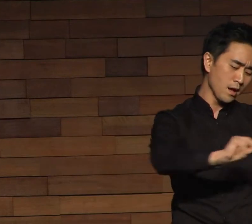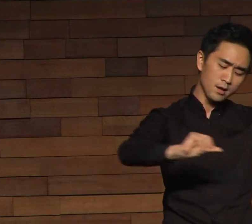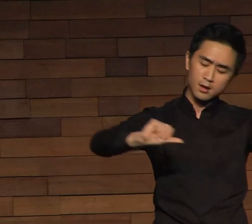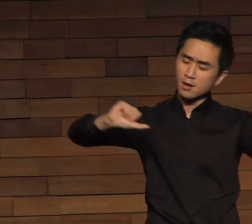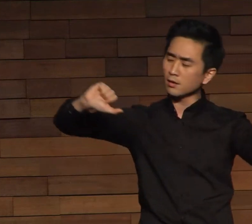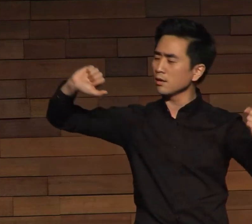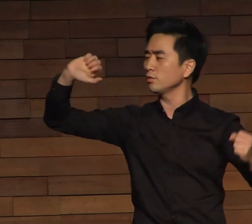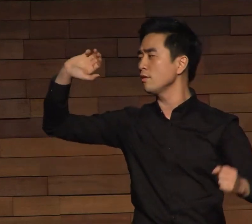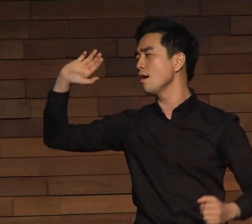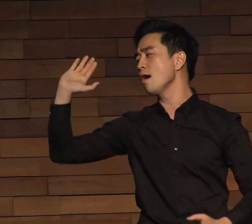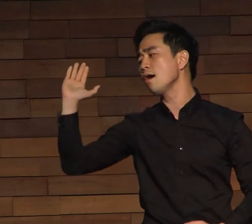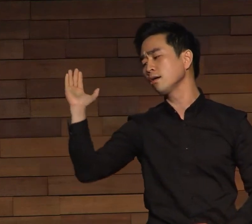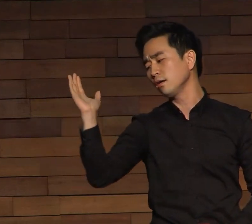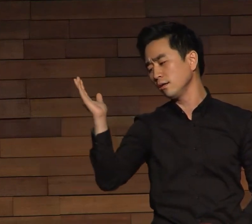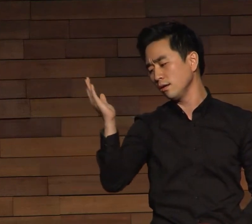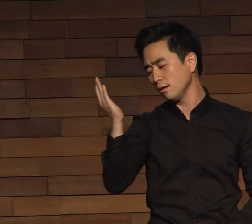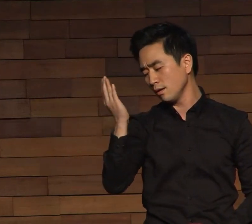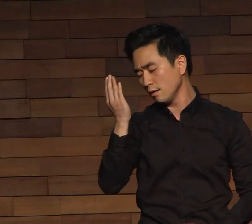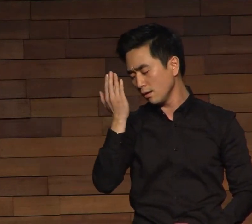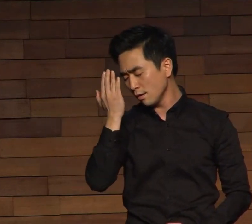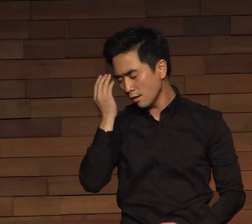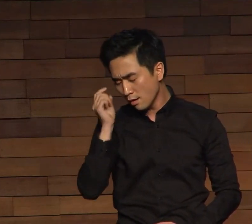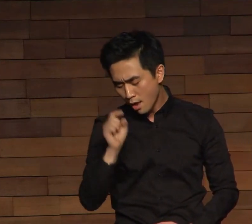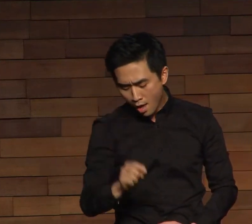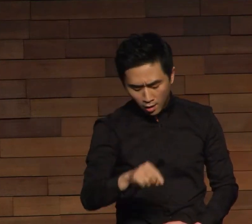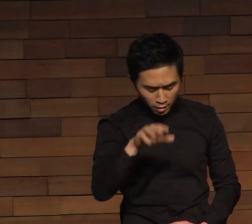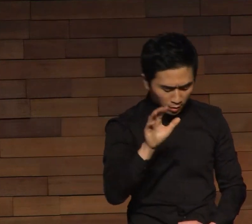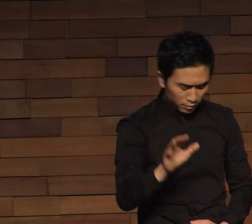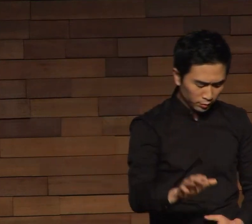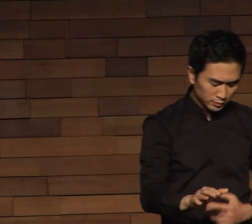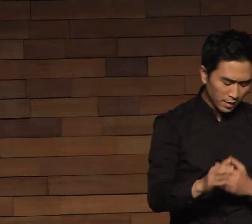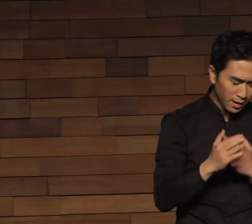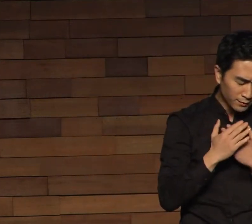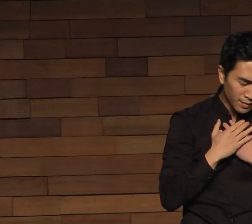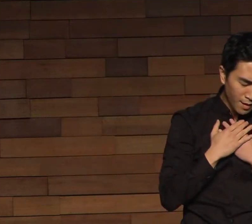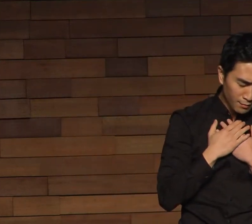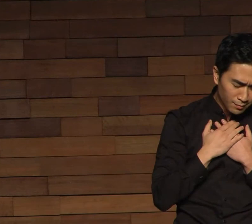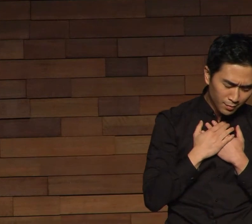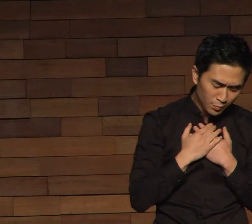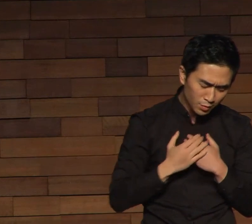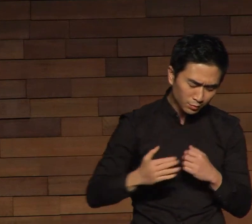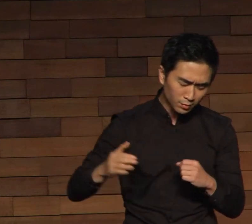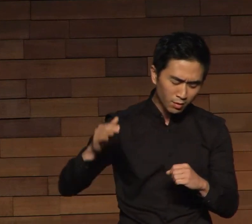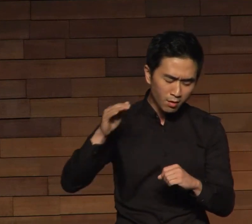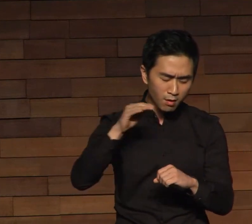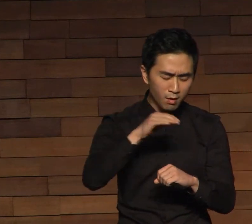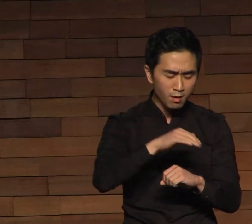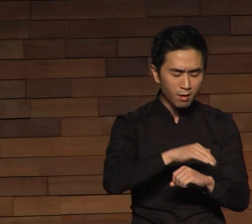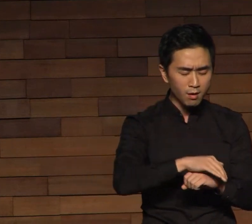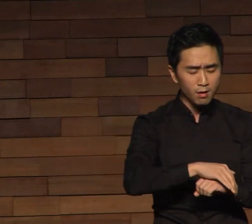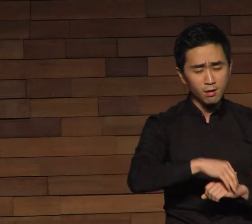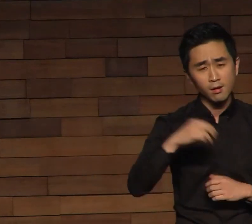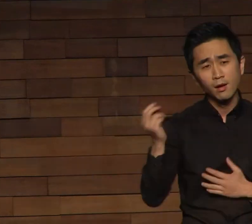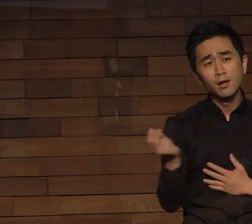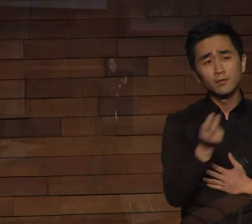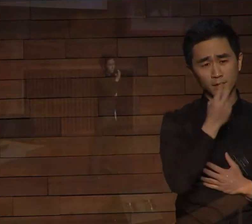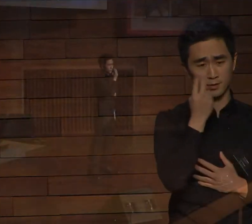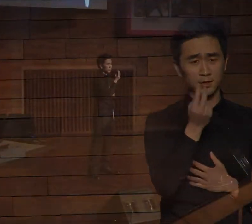이곳에 살아갑니다 mid